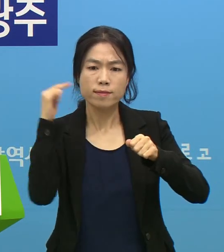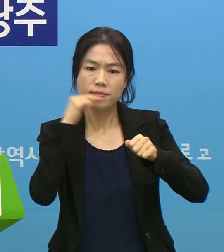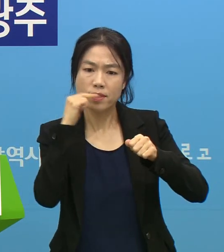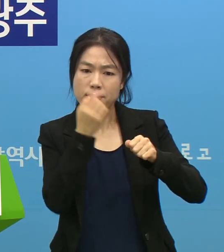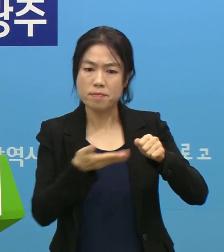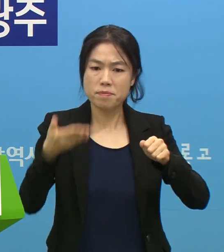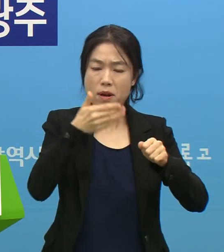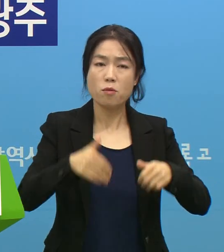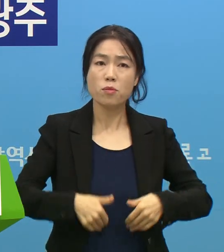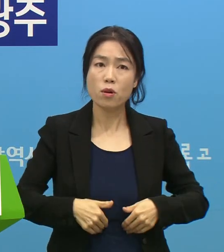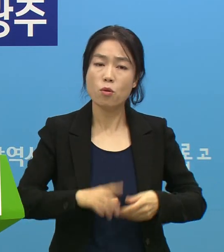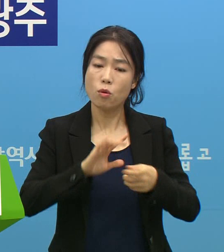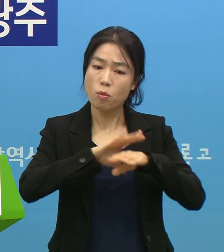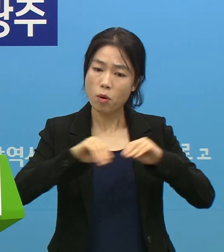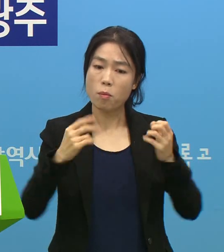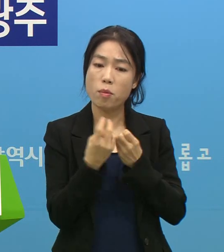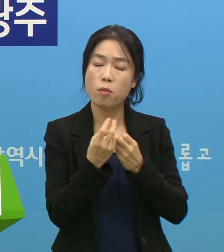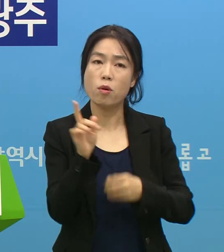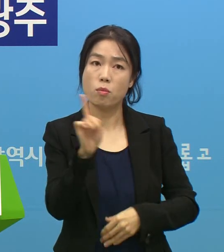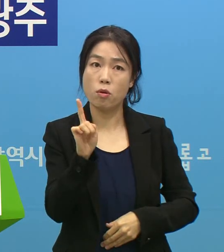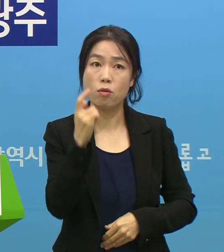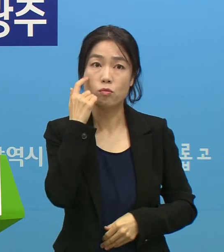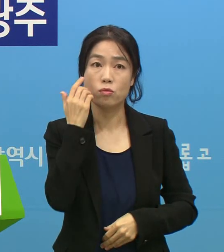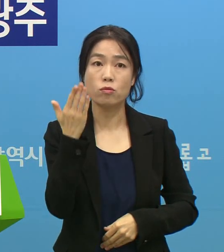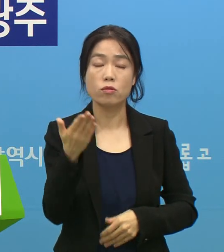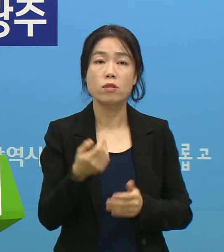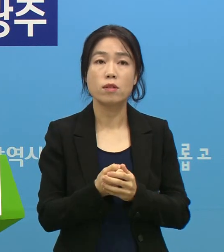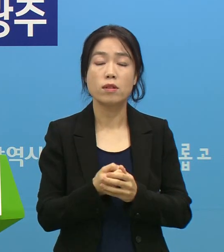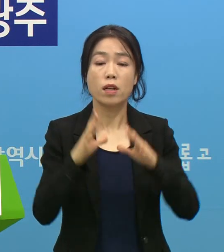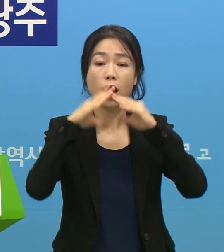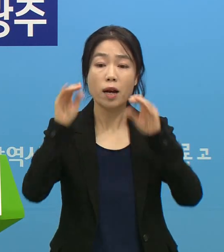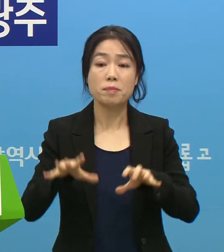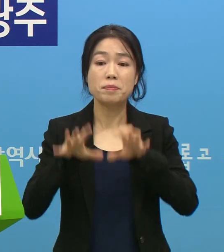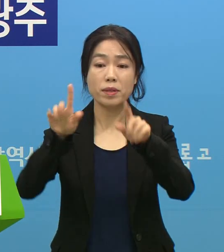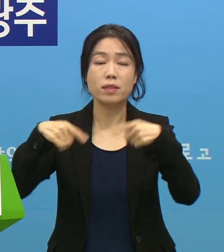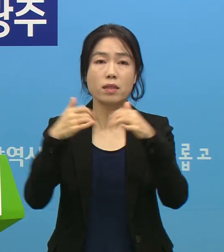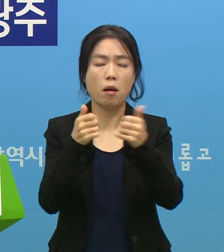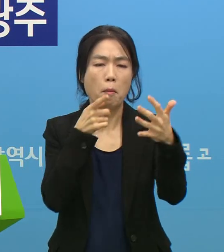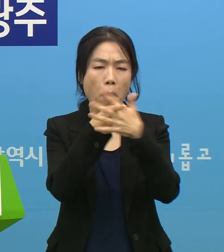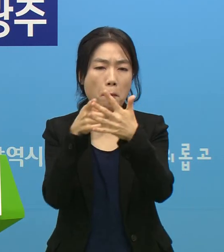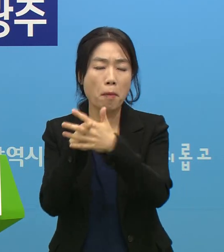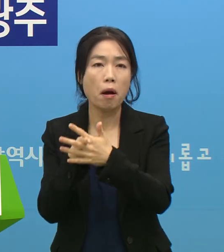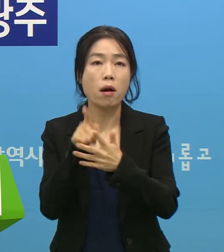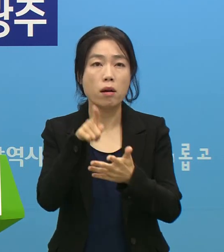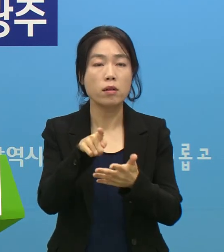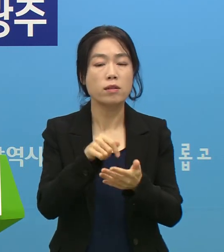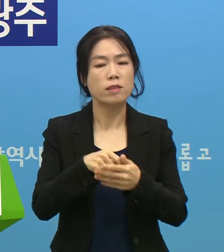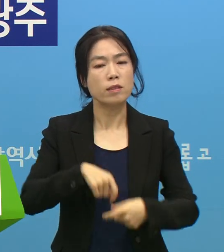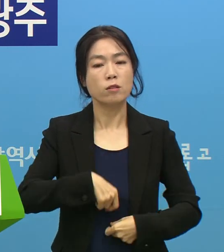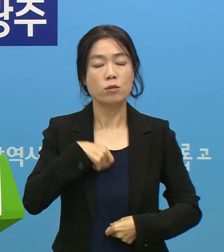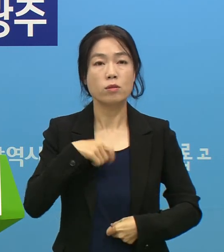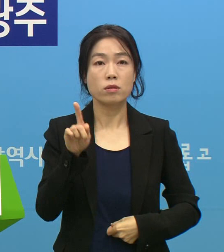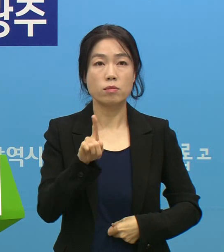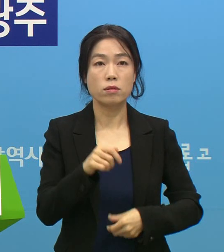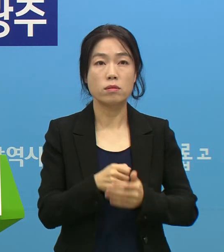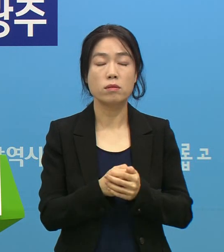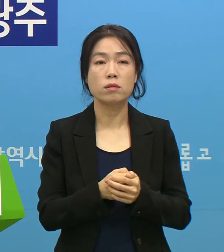필요가 있어 보이는데 대안은 없는지를 물으셨습니다. 강화문 집회 참가자 파악은 사실은 저희가